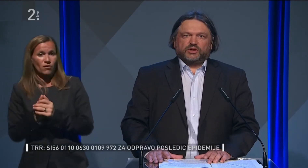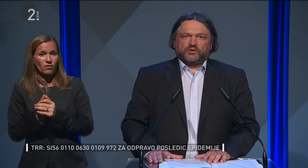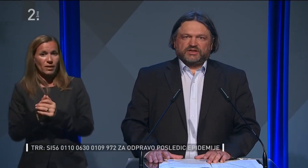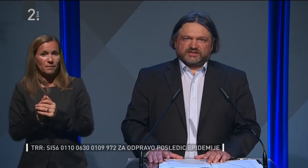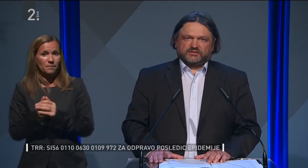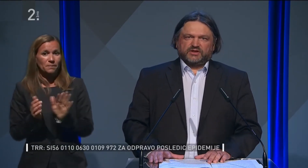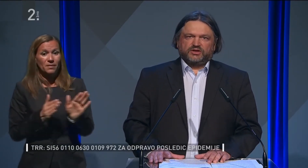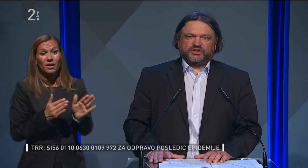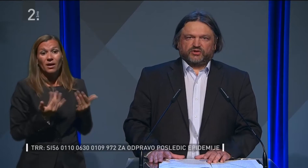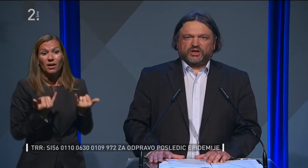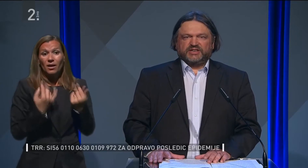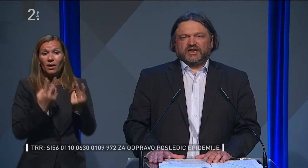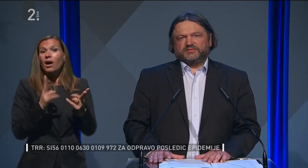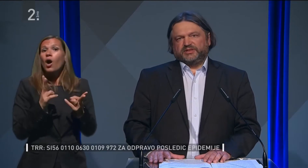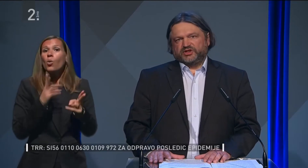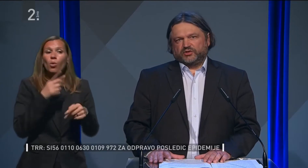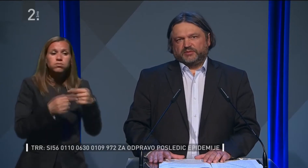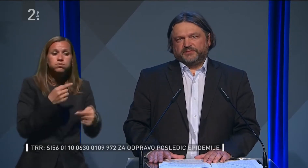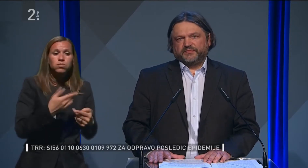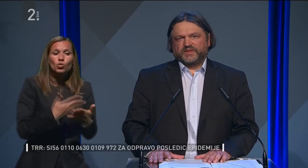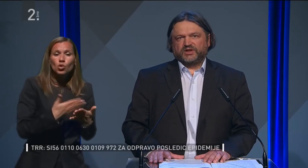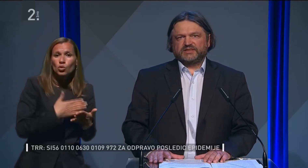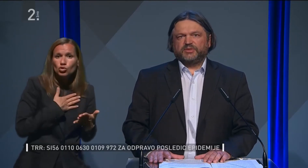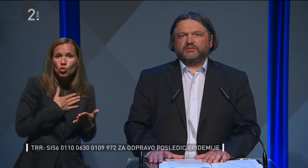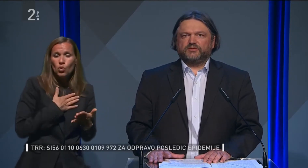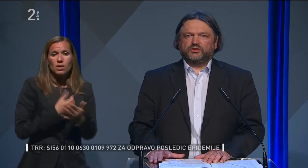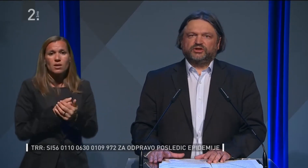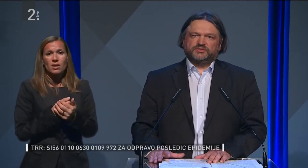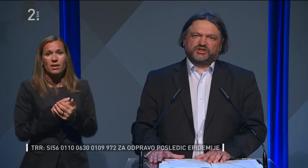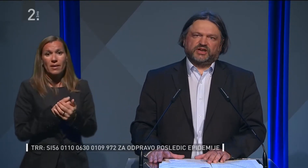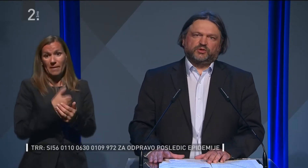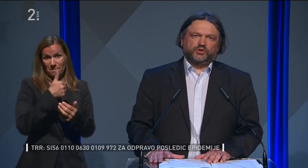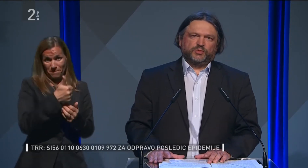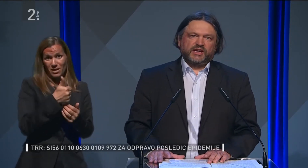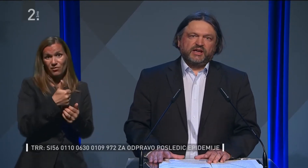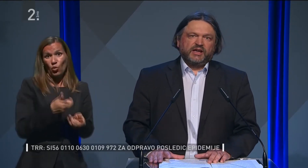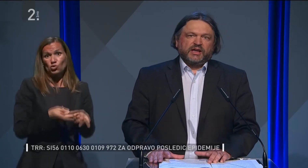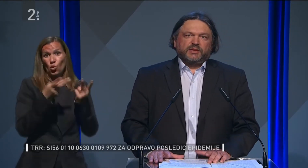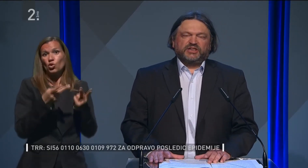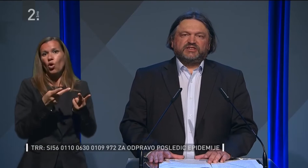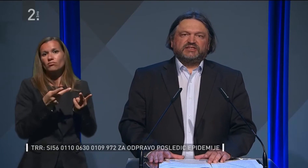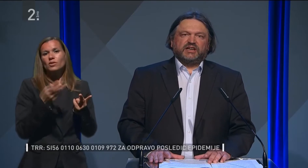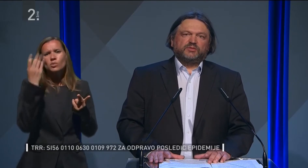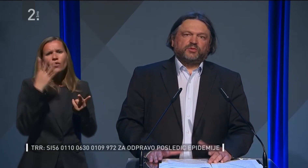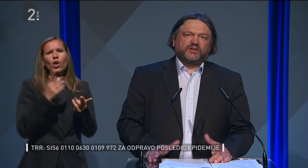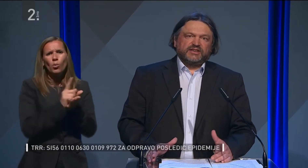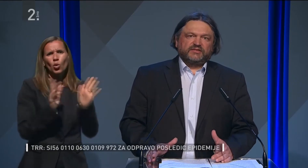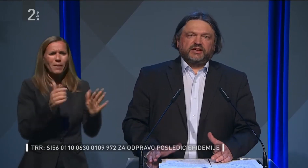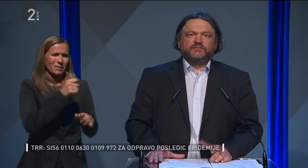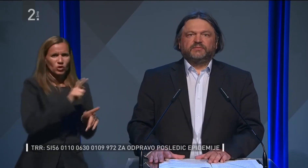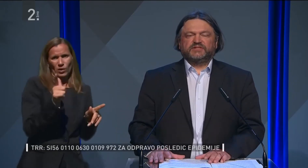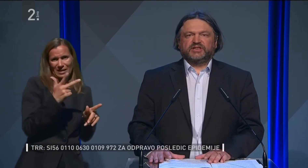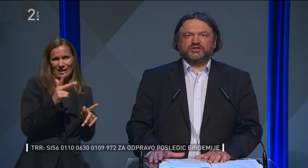si pogledamo, kako je z osnovnimi šolami in glasbenimi šolami. Torej za prvo v zgojno izobraževalno obdobje je predviden datom